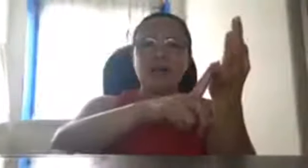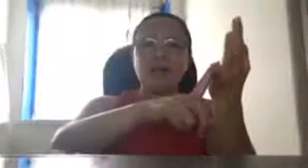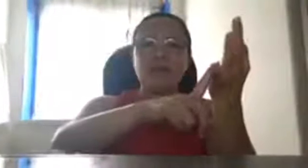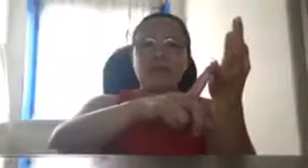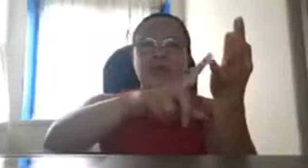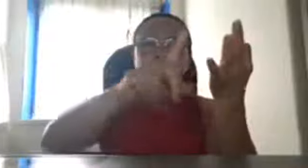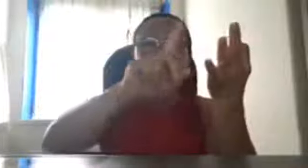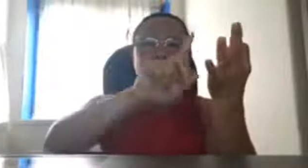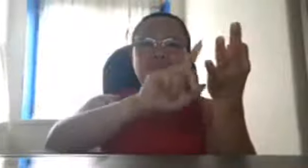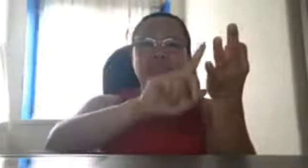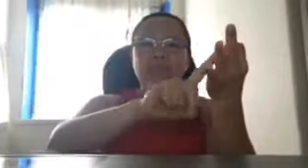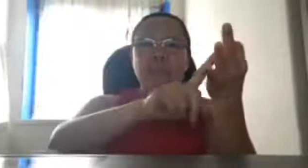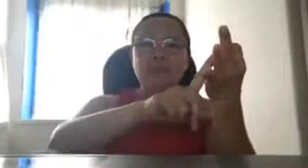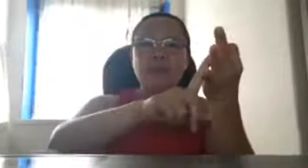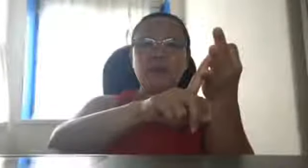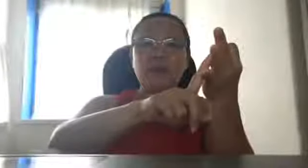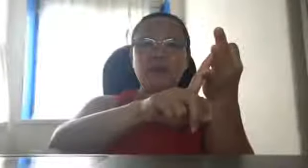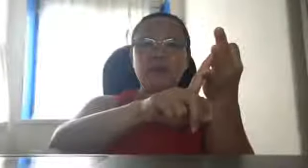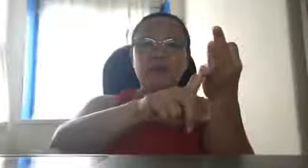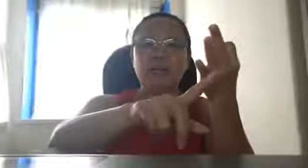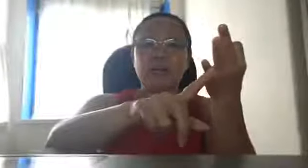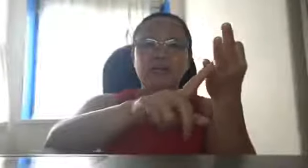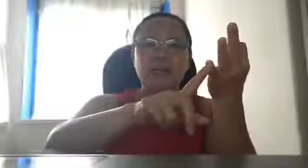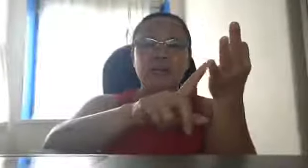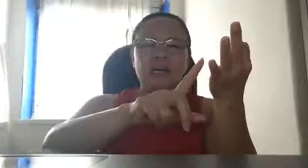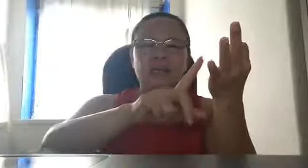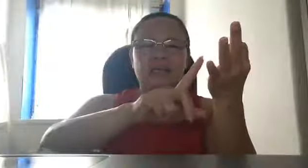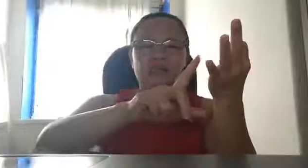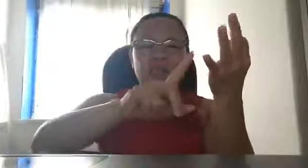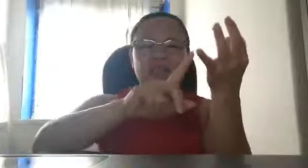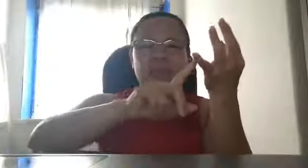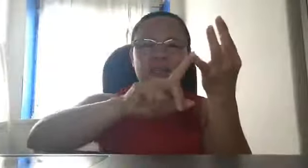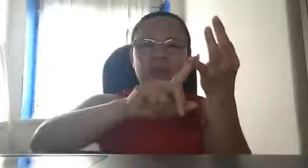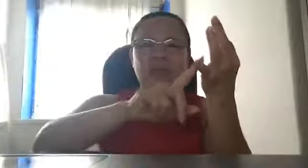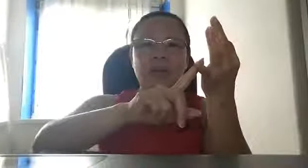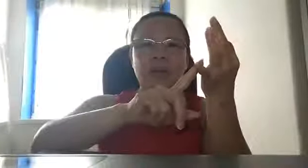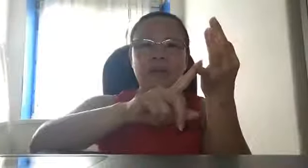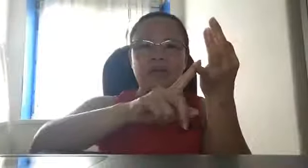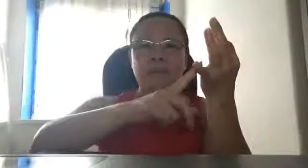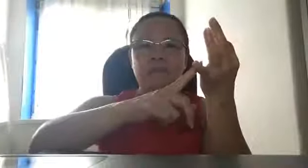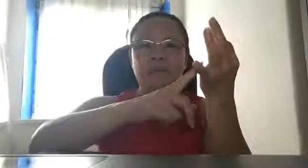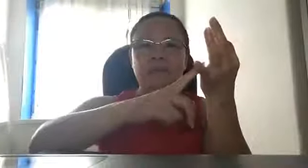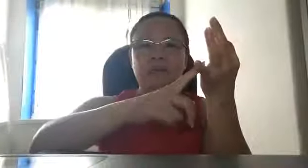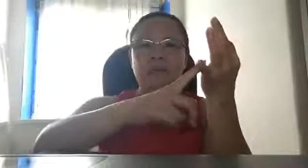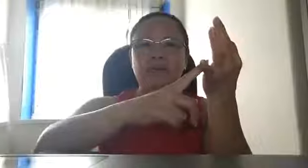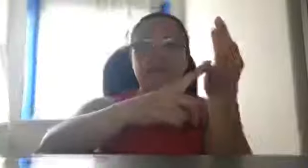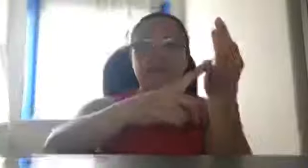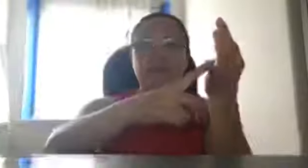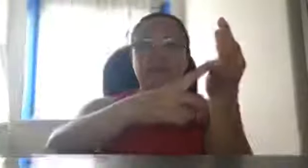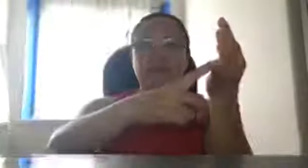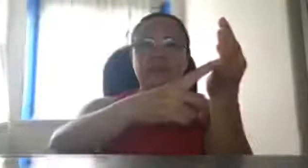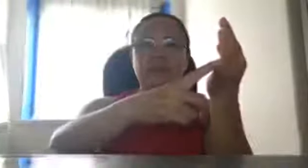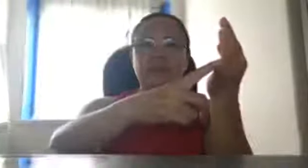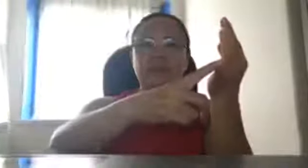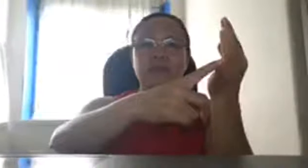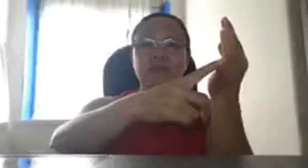yung mga senador na yung linilugaw e e e